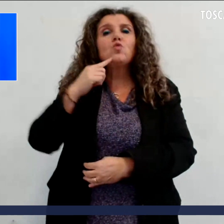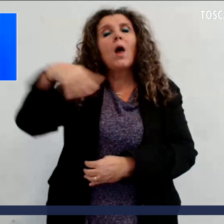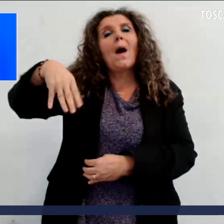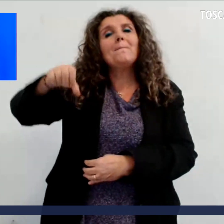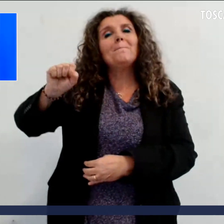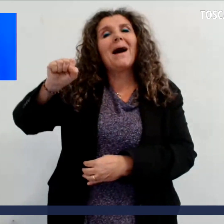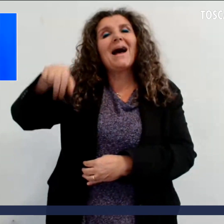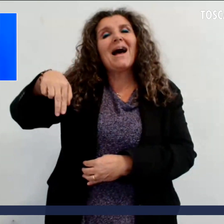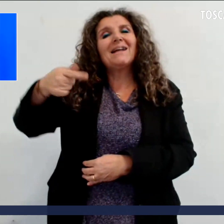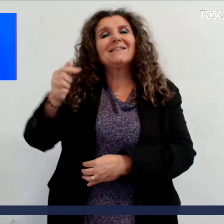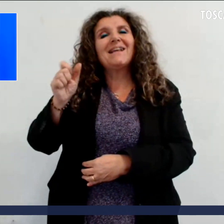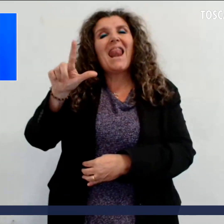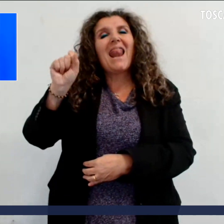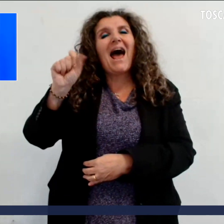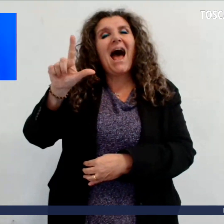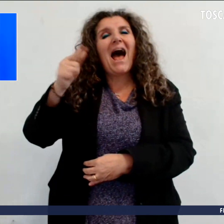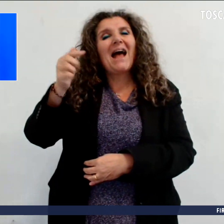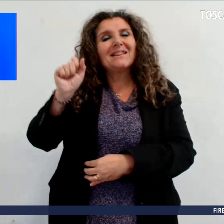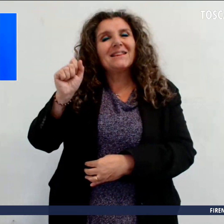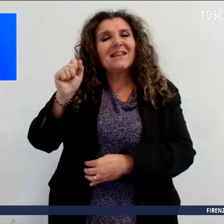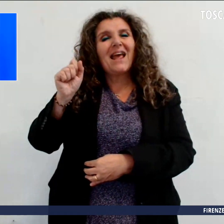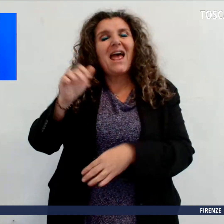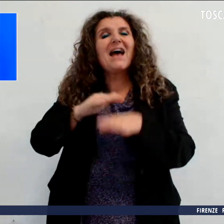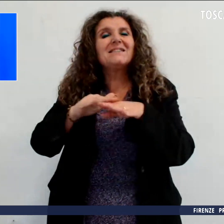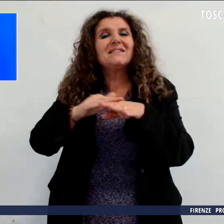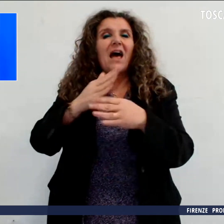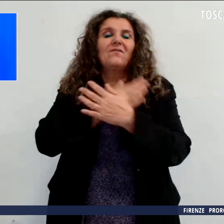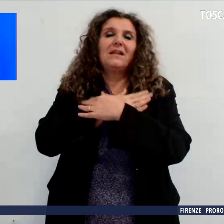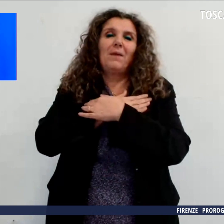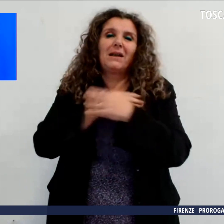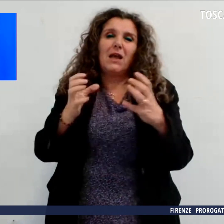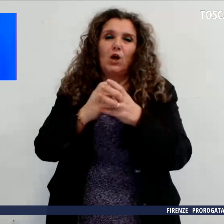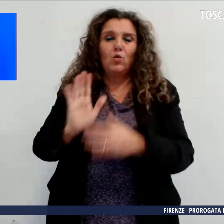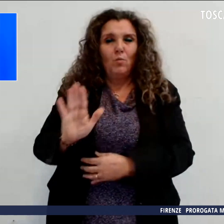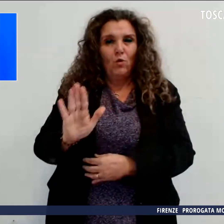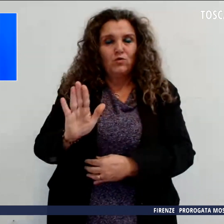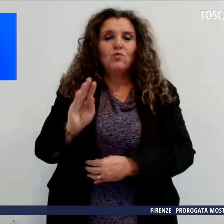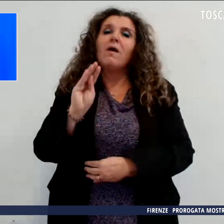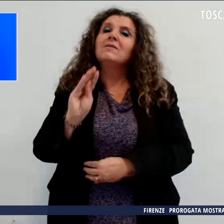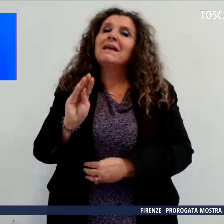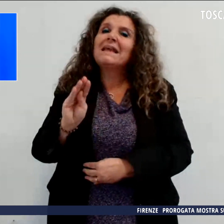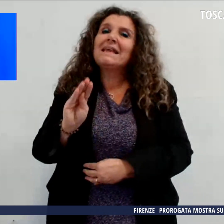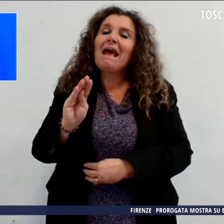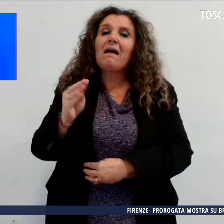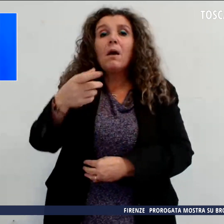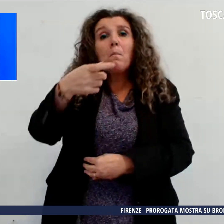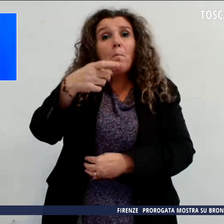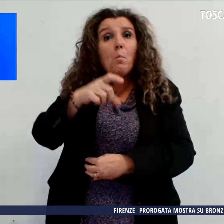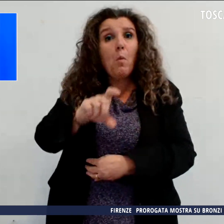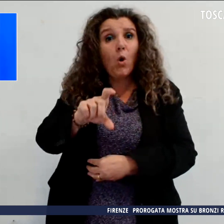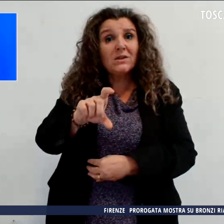serve di Maria a cui appartiene. Si chiedono anche le motivazioni del